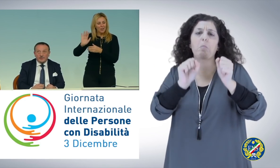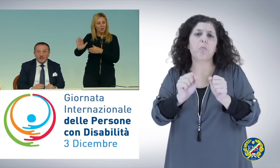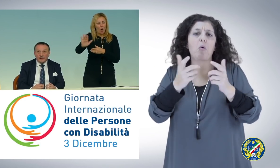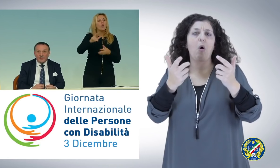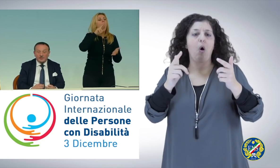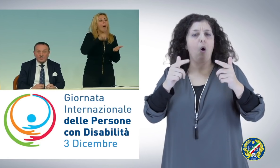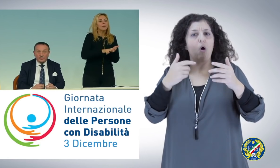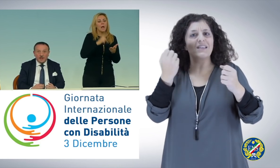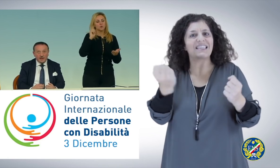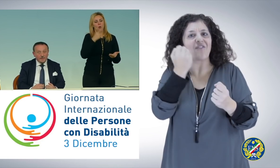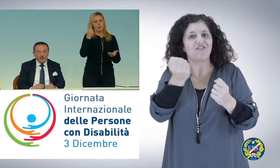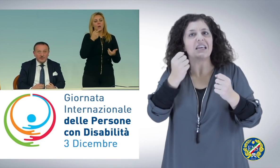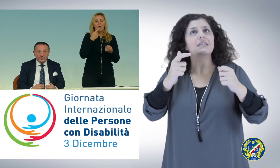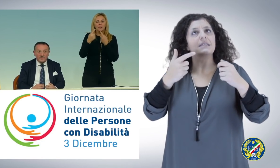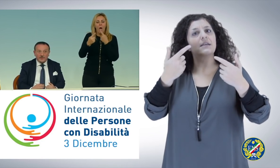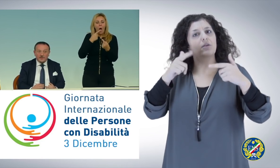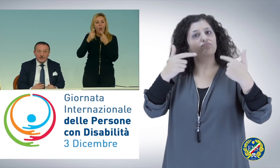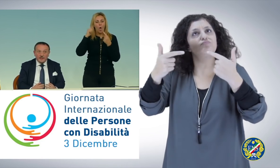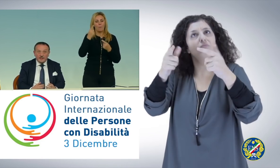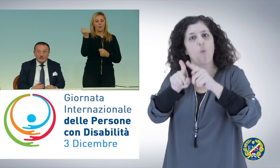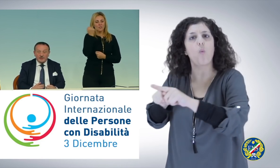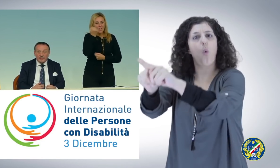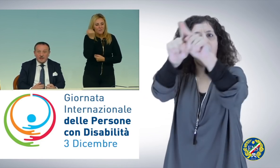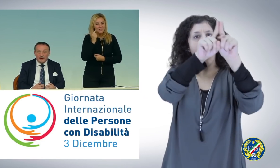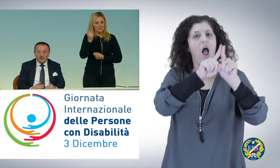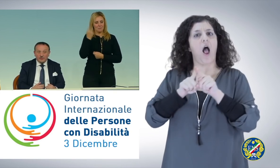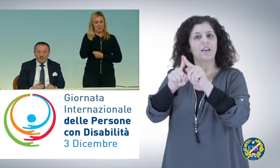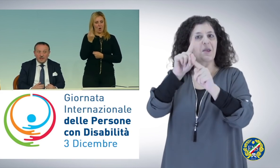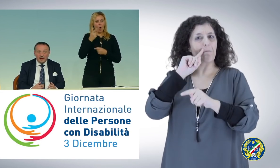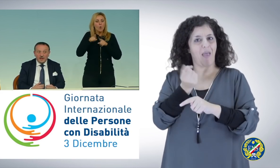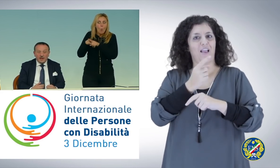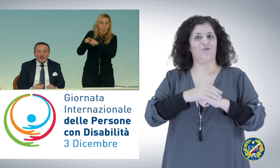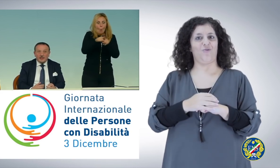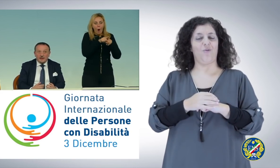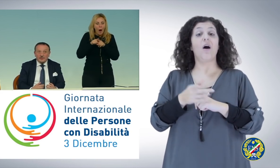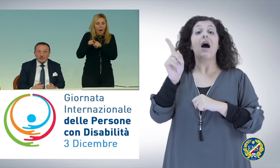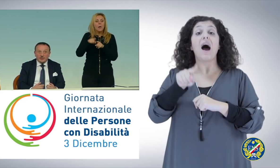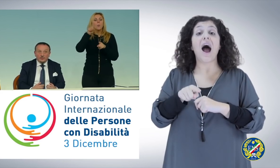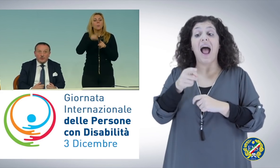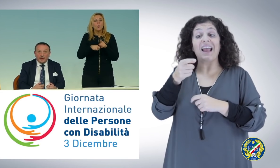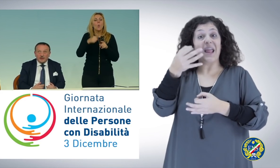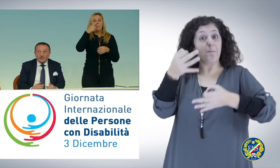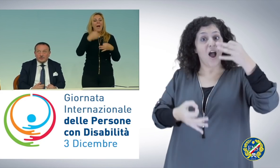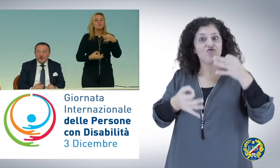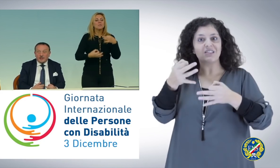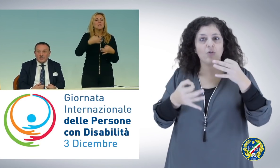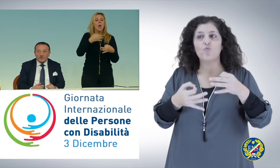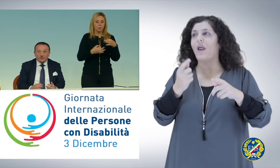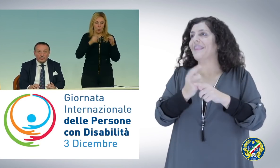applicare meglio, di erogare servizi in maniera omogenea e anche la magistratura potrà creare molto